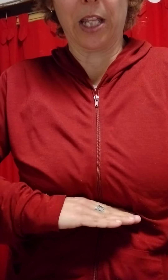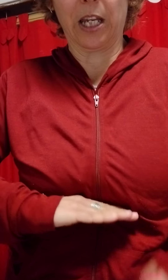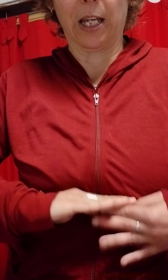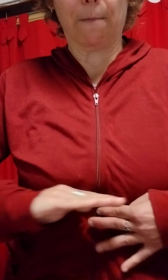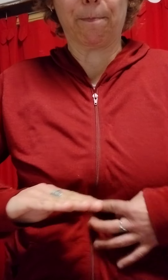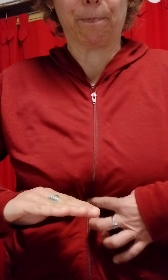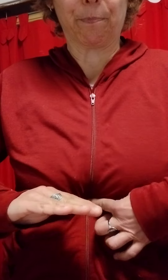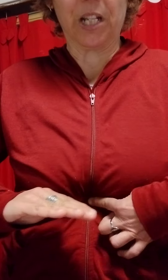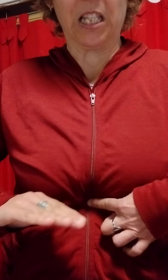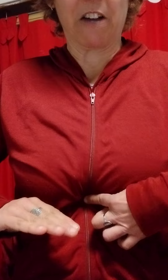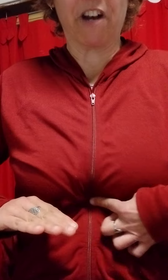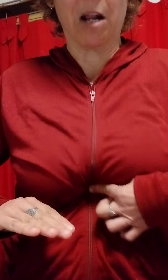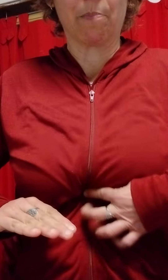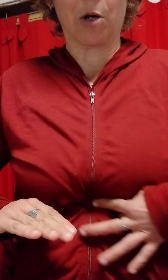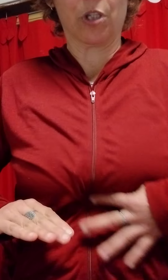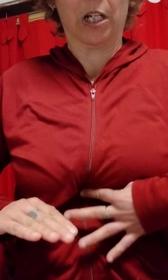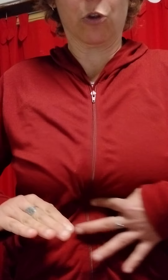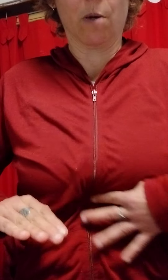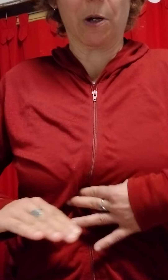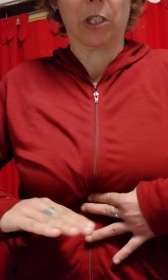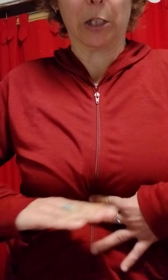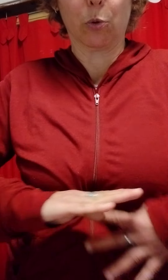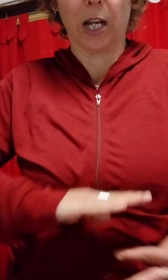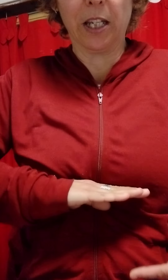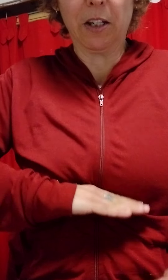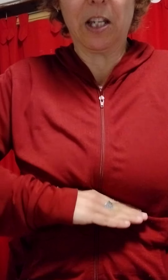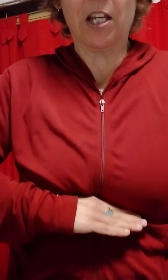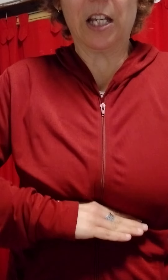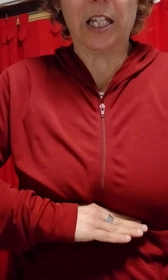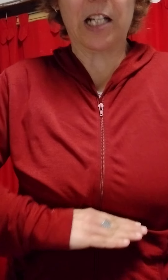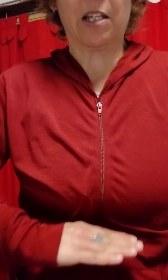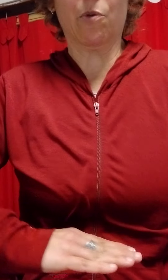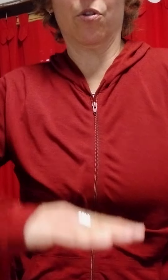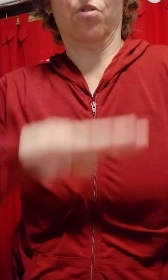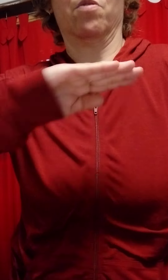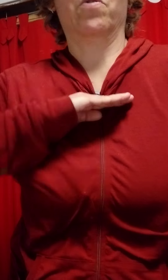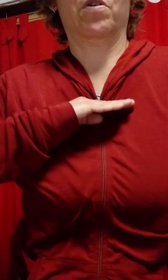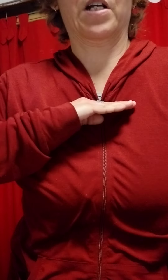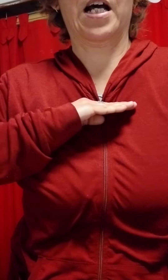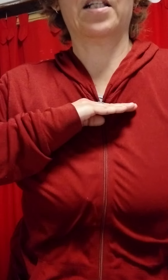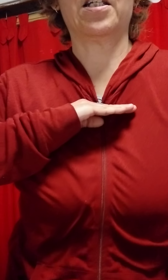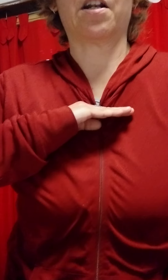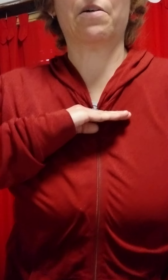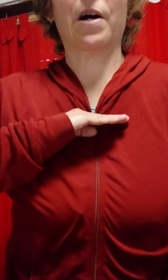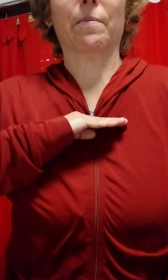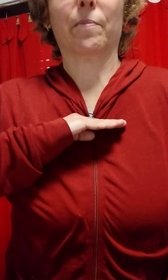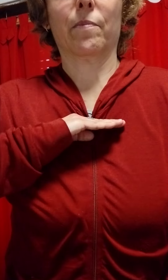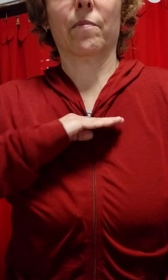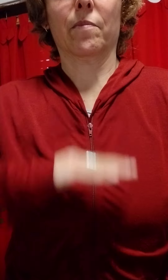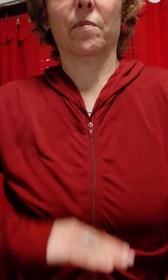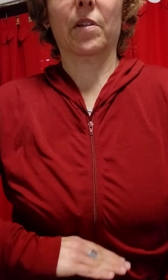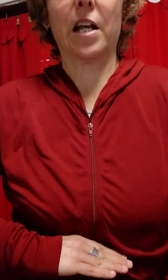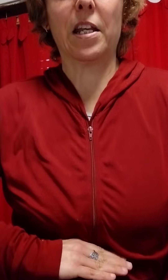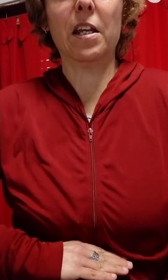del diafragma o del estómago, a esta altura ahí. Y hacemos hacia arriba. De ahí.